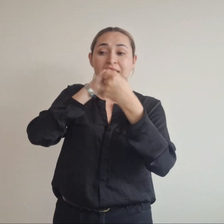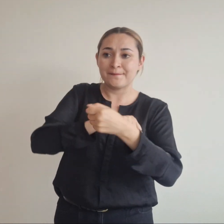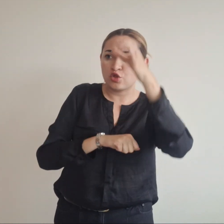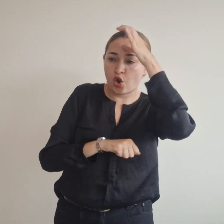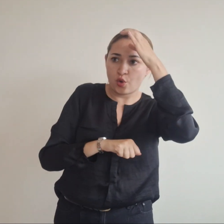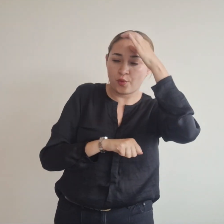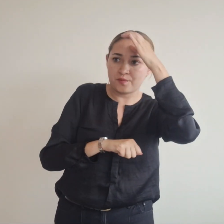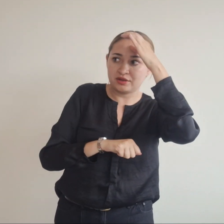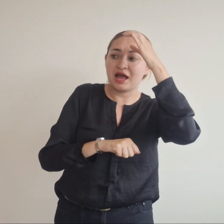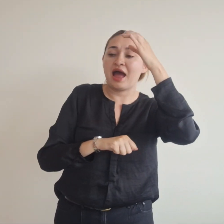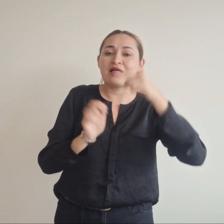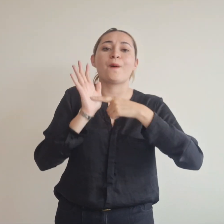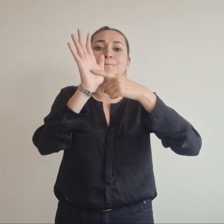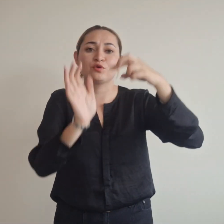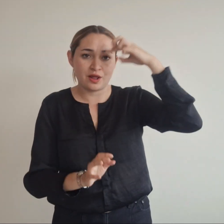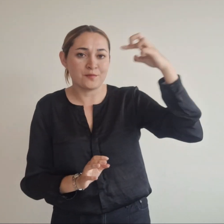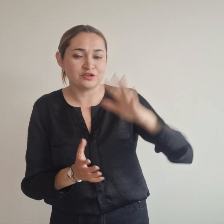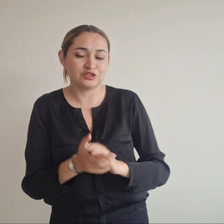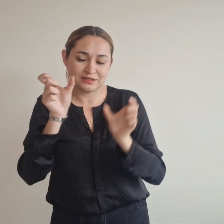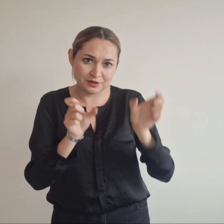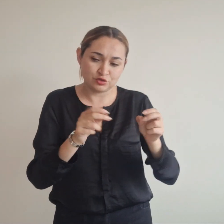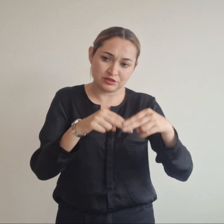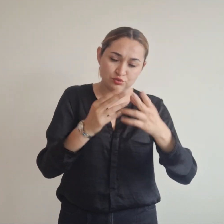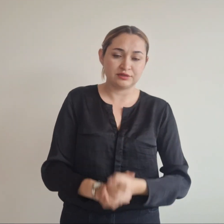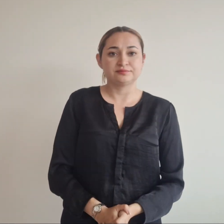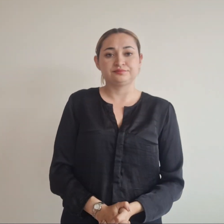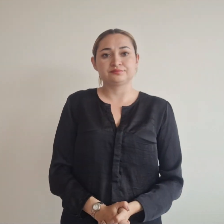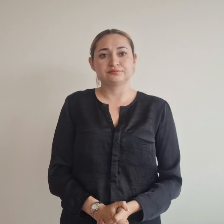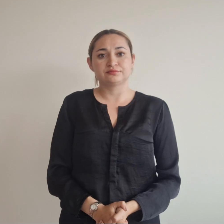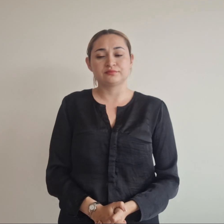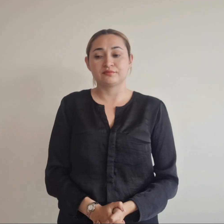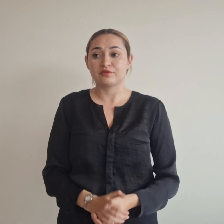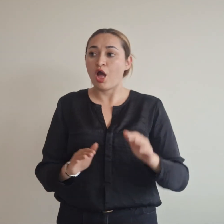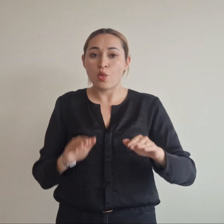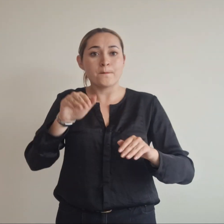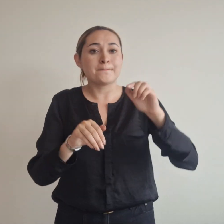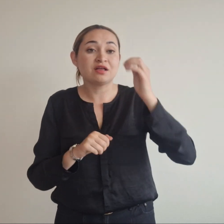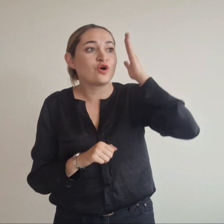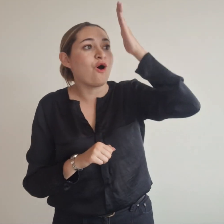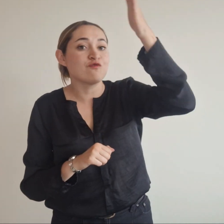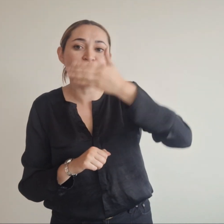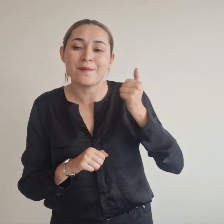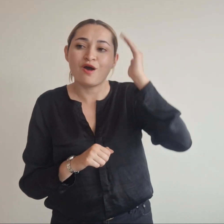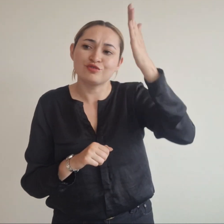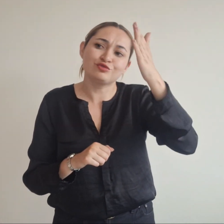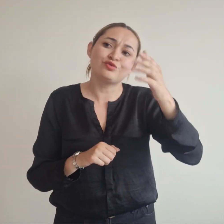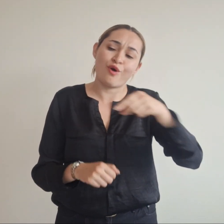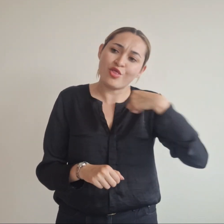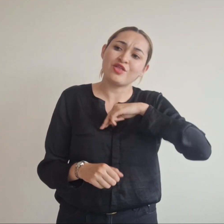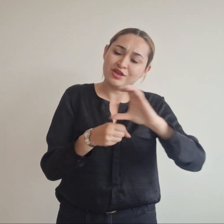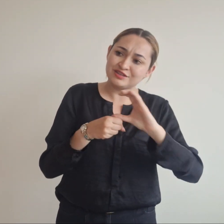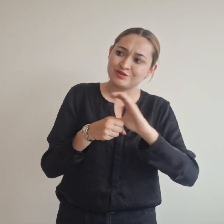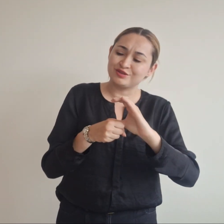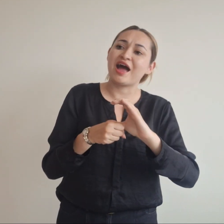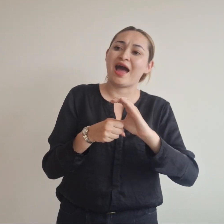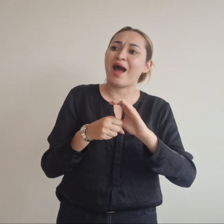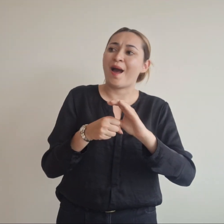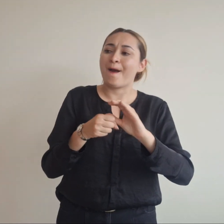una realidad tangible para los tunjanos. Este es un paso más hacia el futuro de nuestra ciudad, apostando por el desarrollo académico y